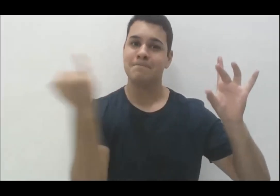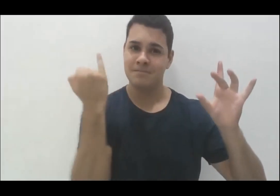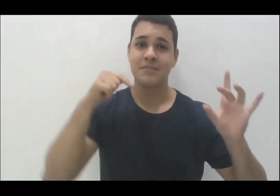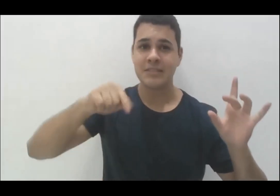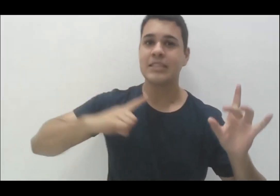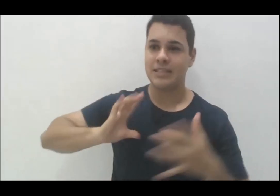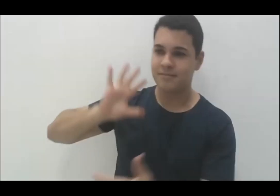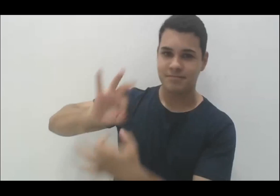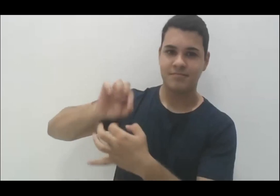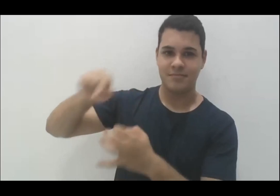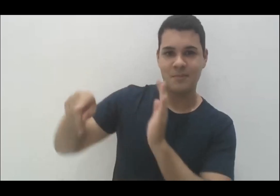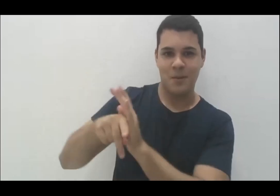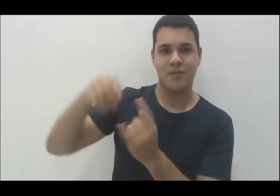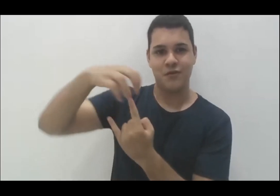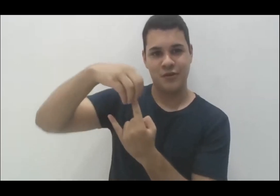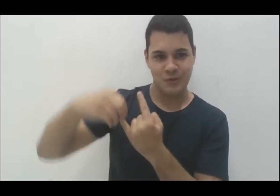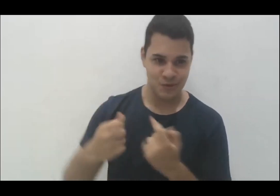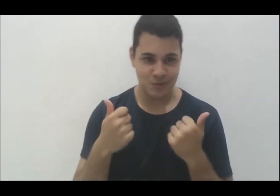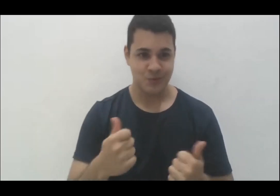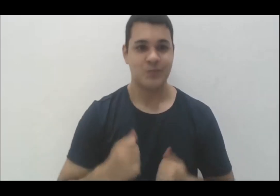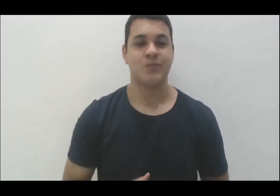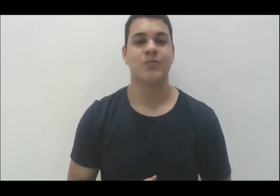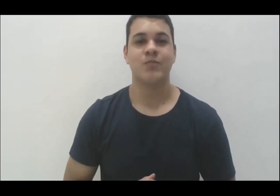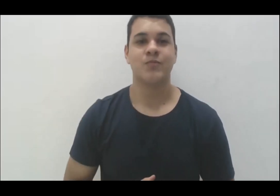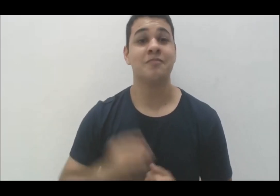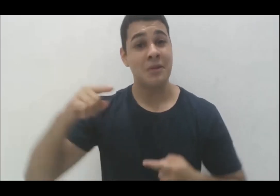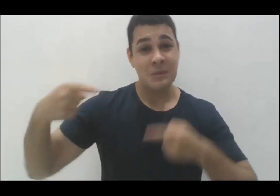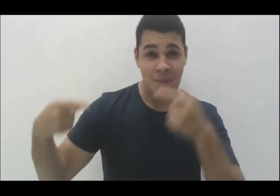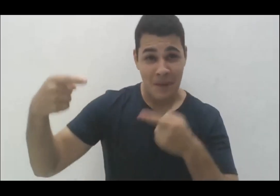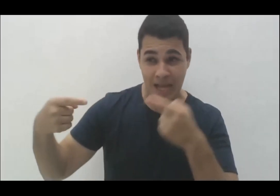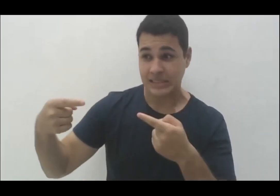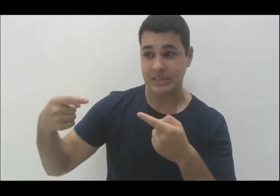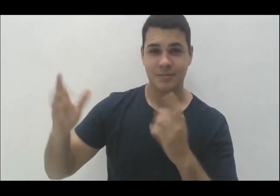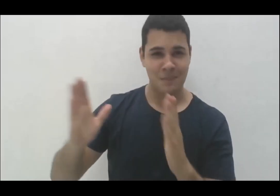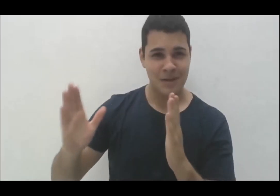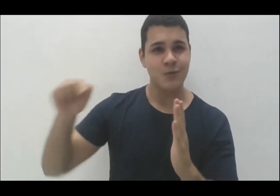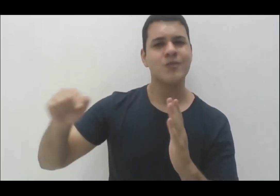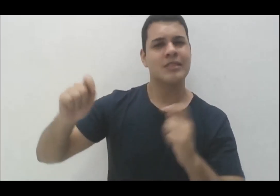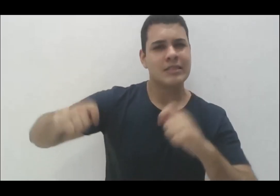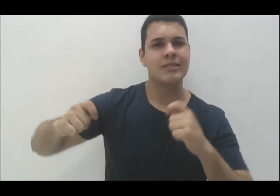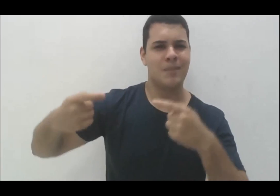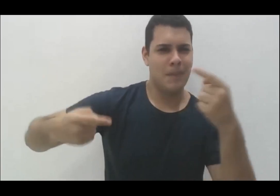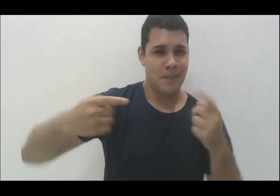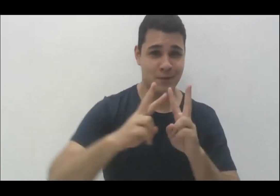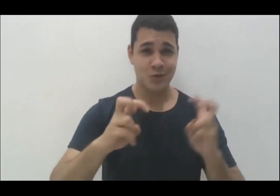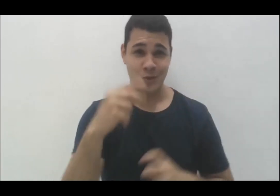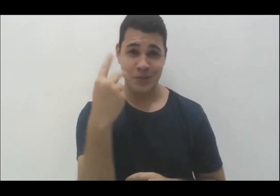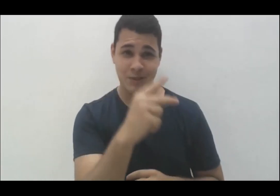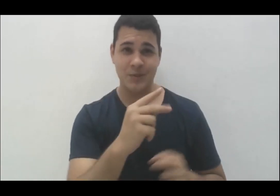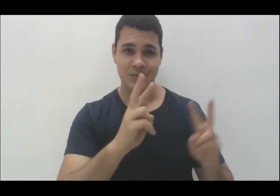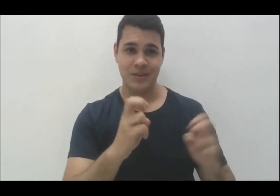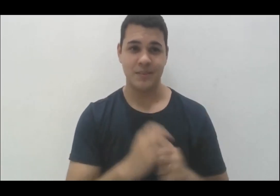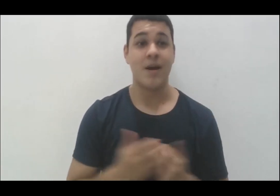Fiocruz também. No debate a gente fala um pouquinho mais das questões que você trouxe, eu vou passar a palavra para o professor